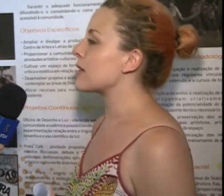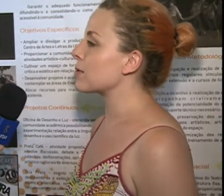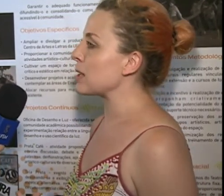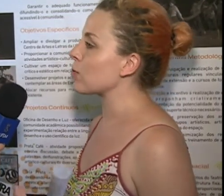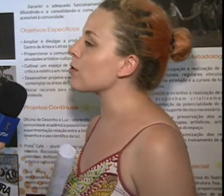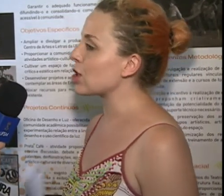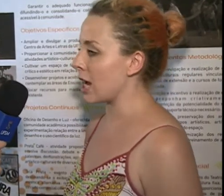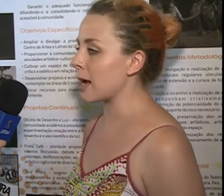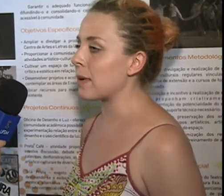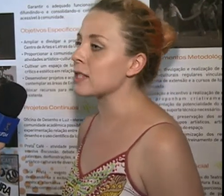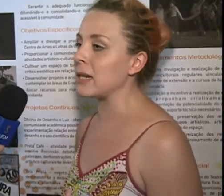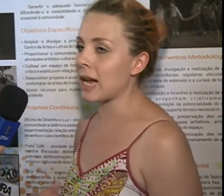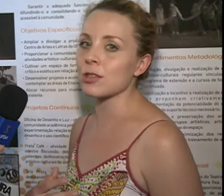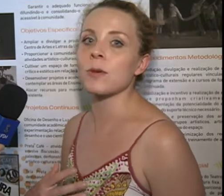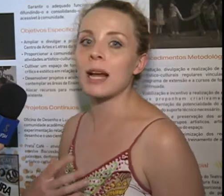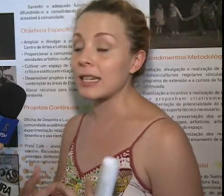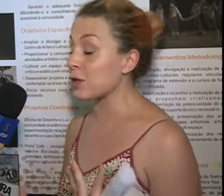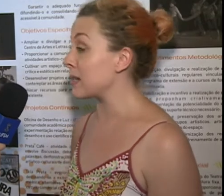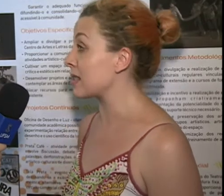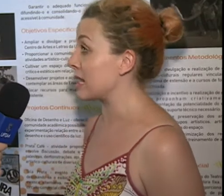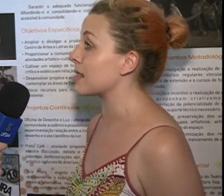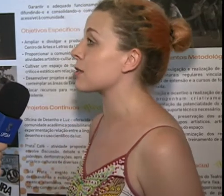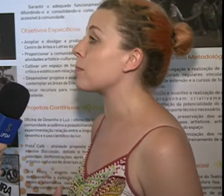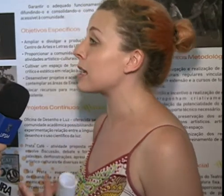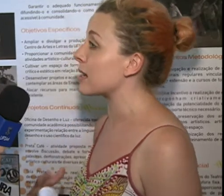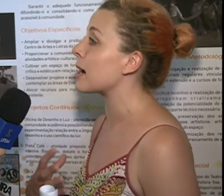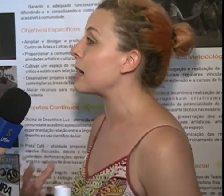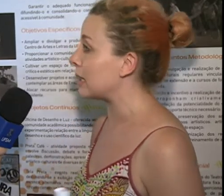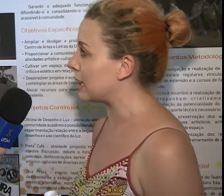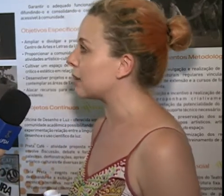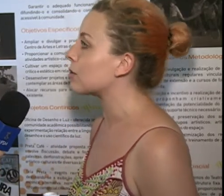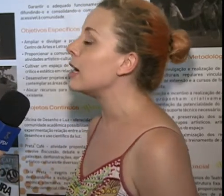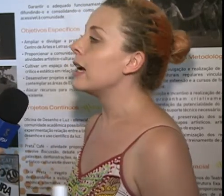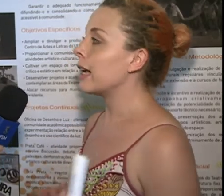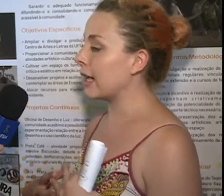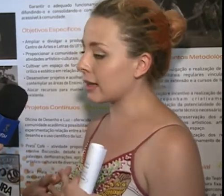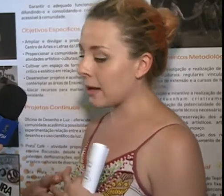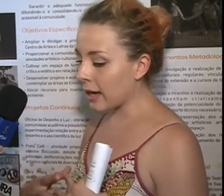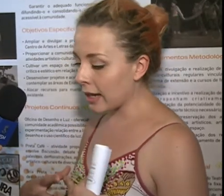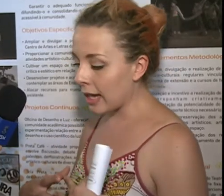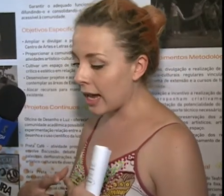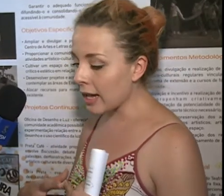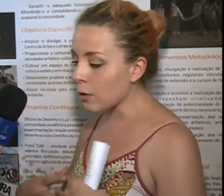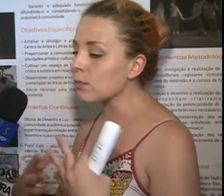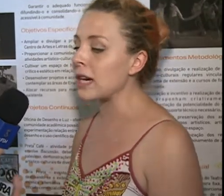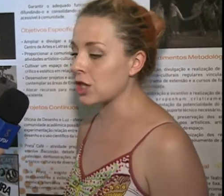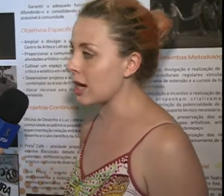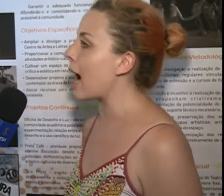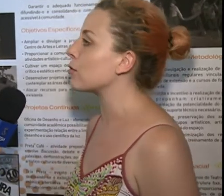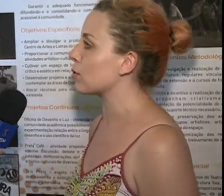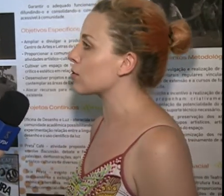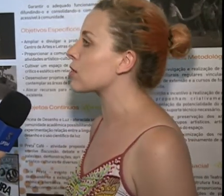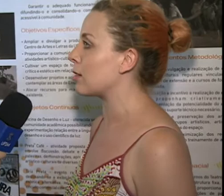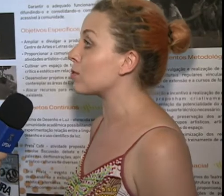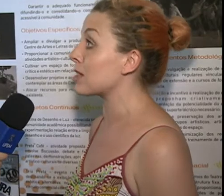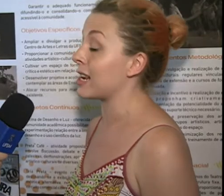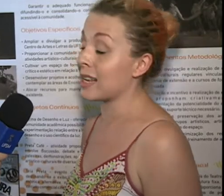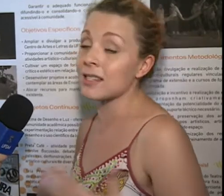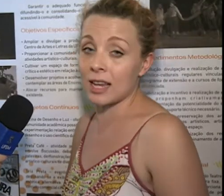vezes o pessoal chega para explicar sobre a linha de pesquisa, sobre o que está trabalhando, e querer compartilhar com todos os alunos, enriquecendo